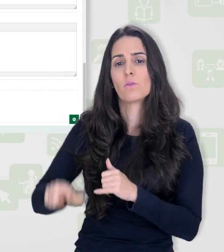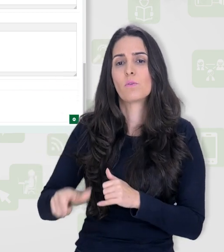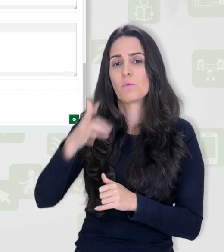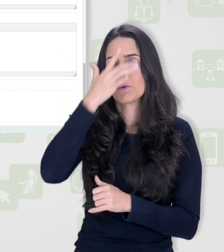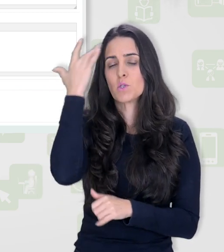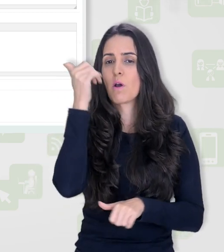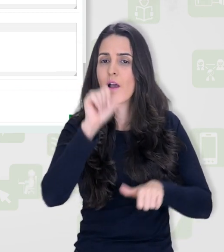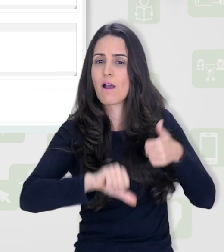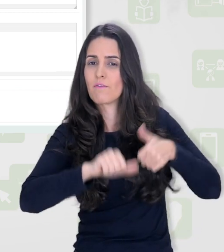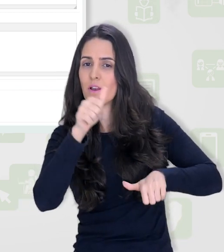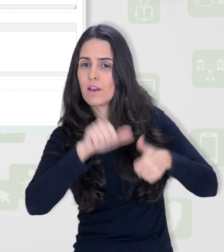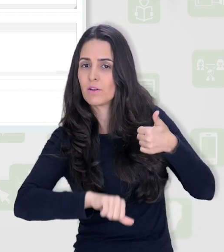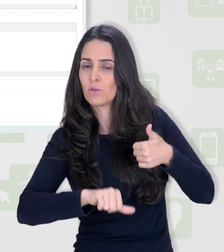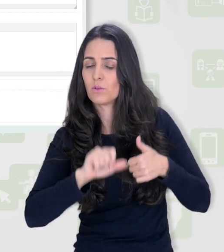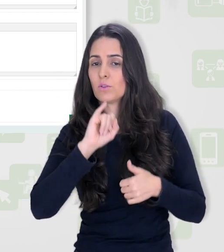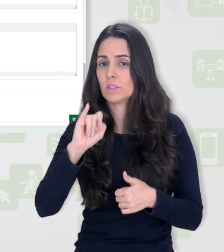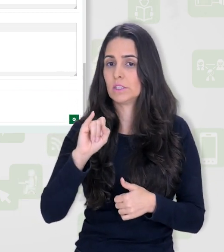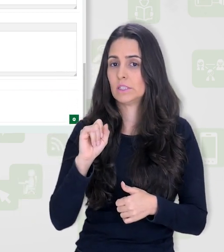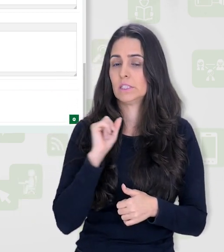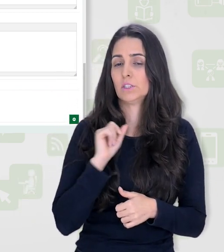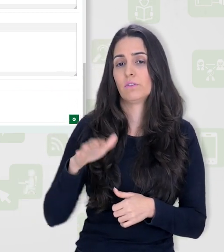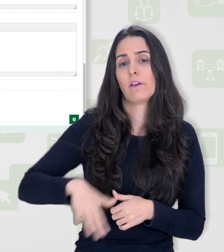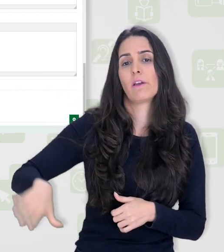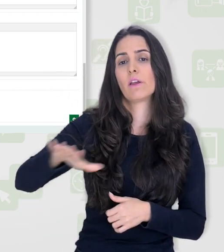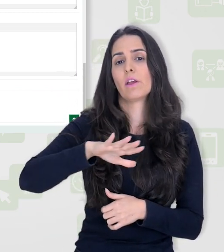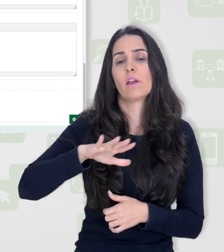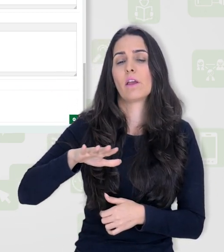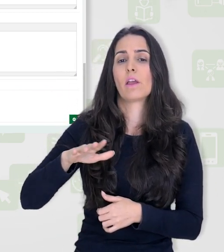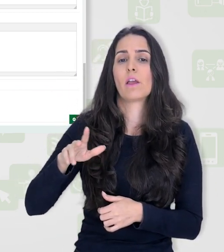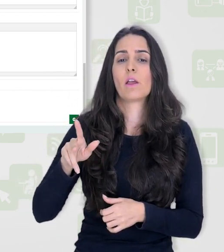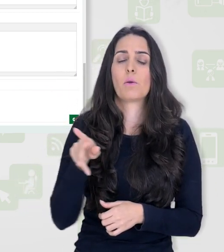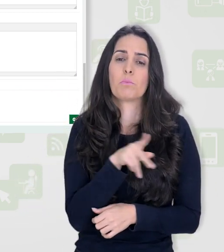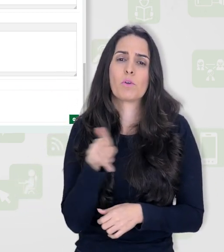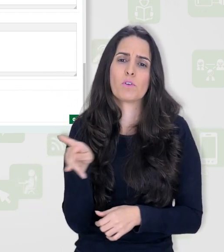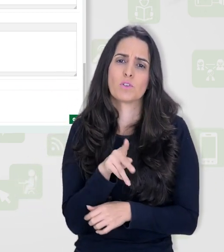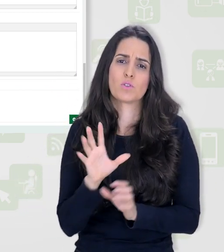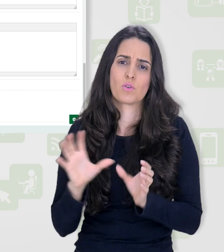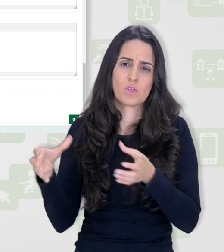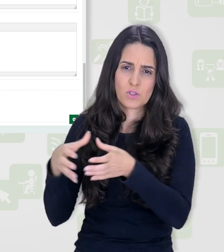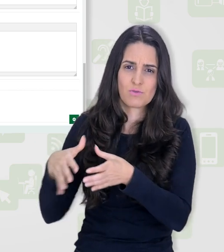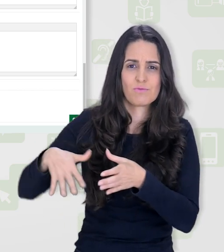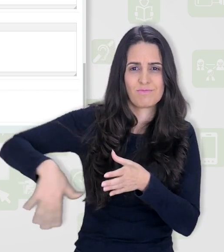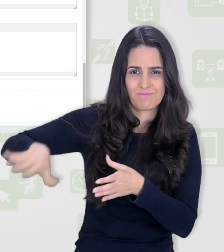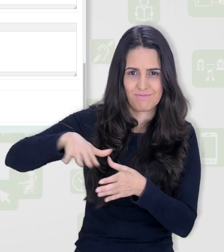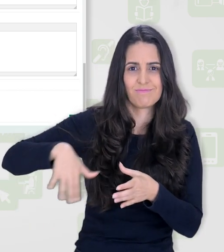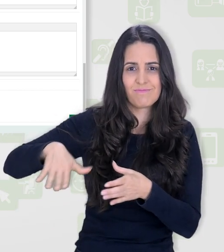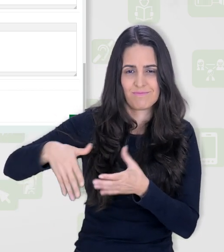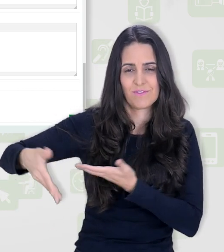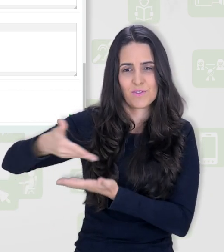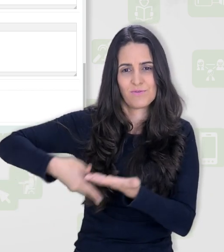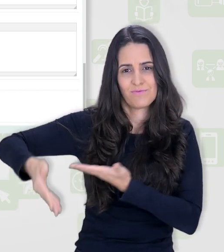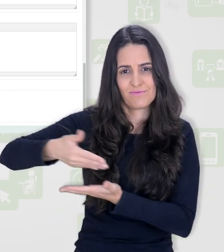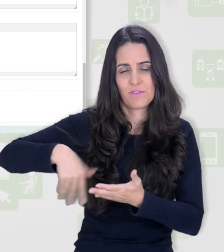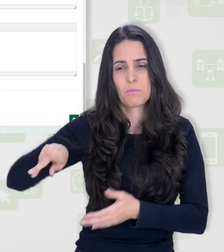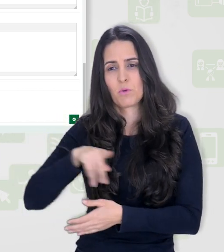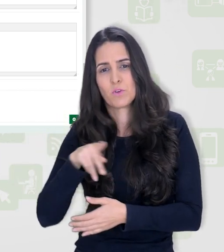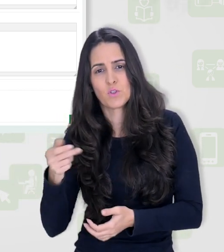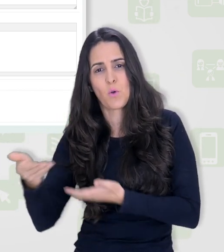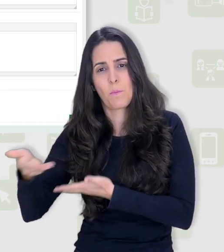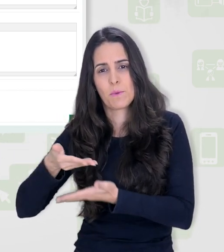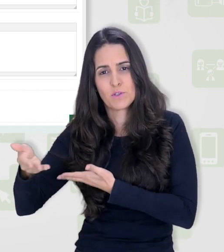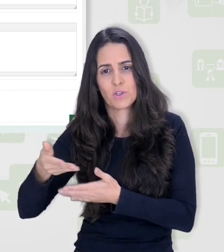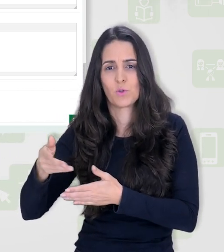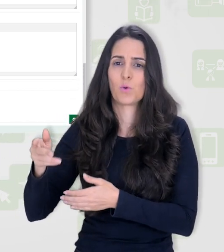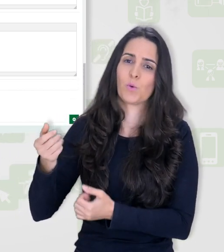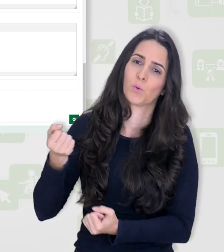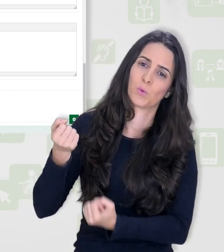do avaliador, caso você esteja trabalhando em um contexto de docência coletiva, com mais colegas, professores,